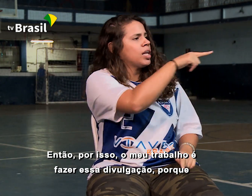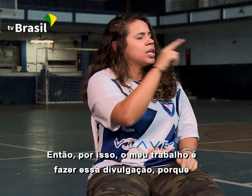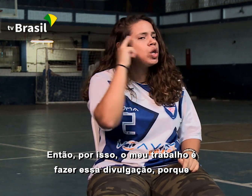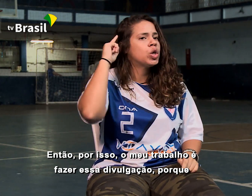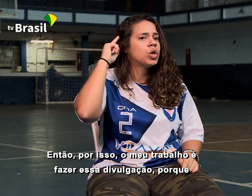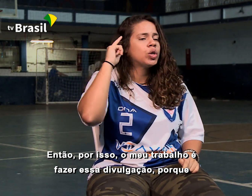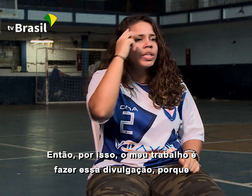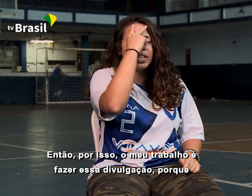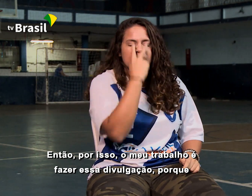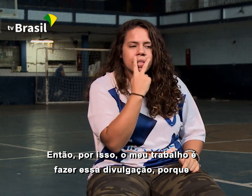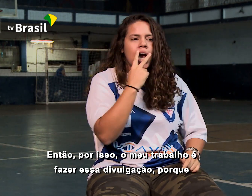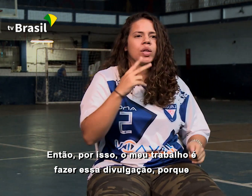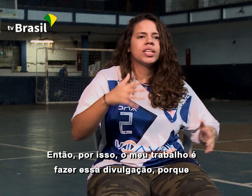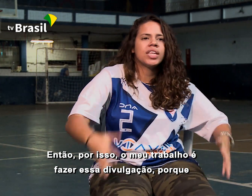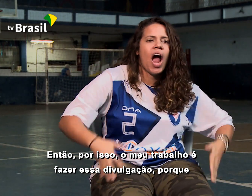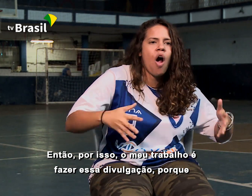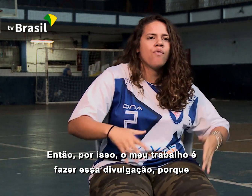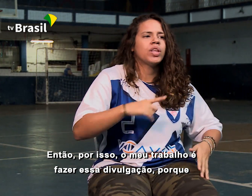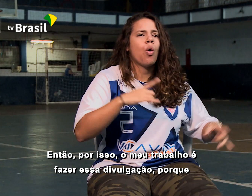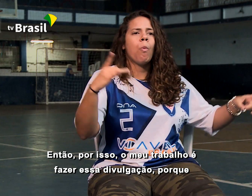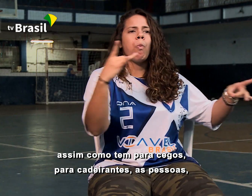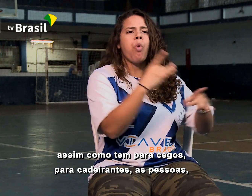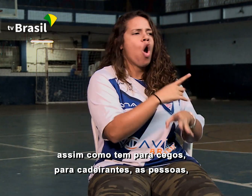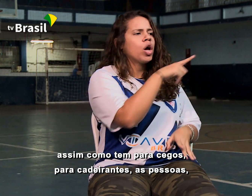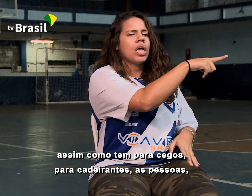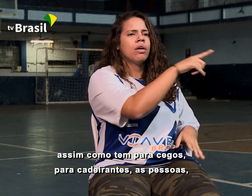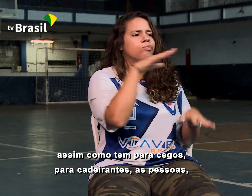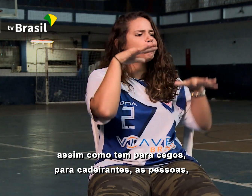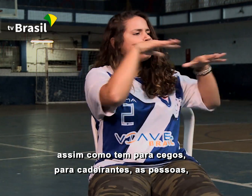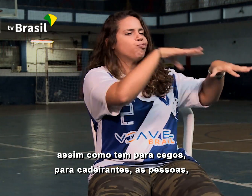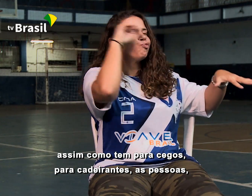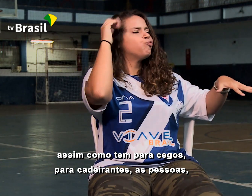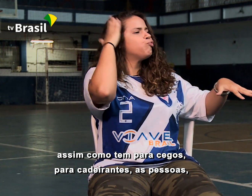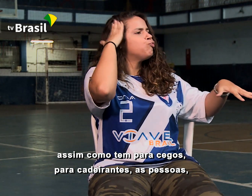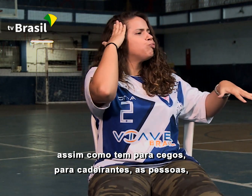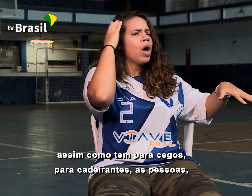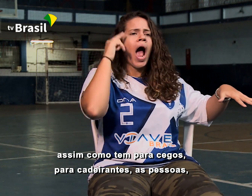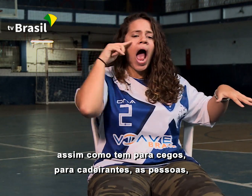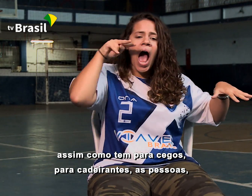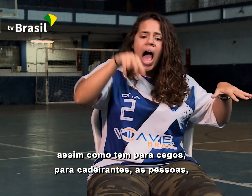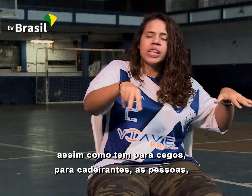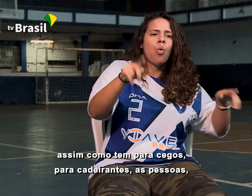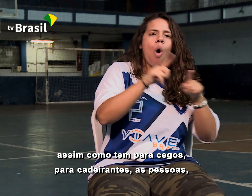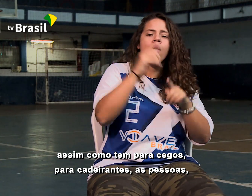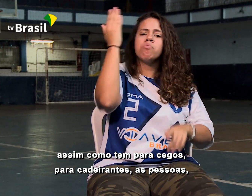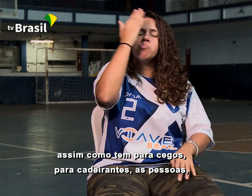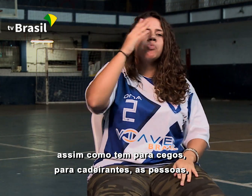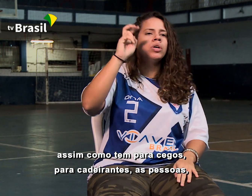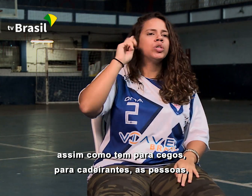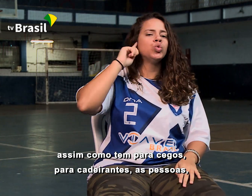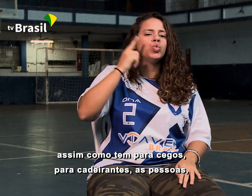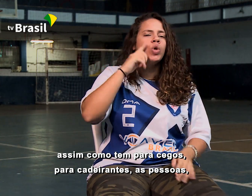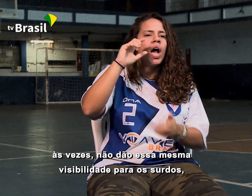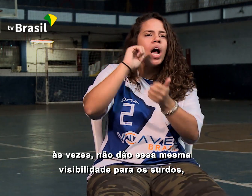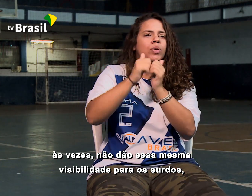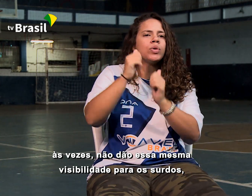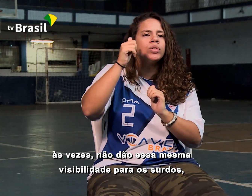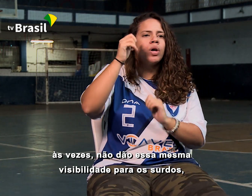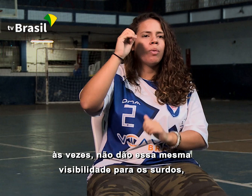trabalho é fazer essa divulgação. Porque, assim como tem para cegos, para cadeirantes, as pessoas, às vezes, não dão essa